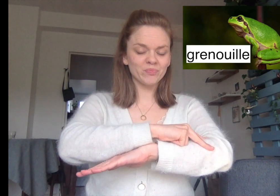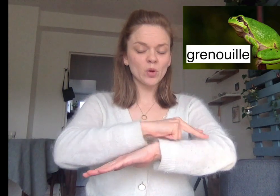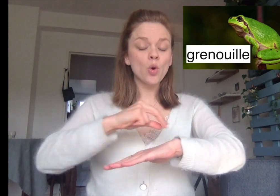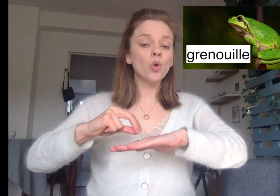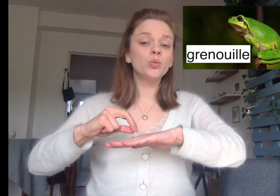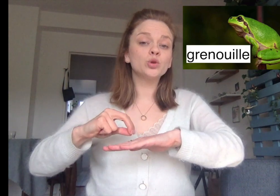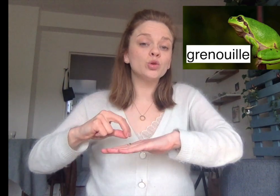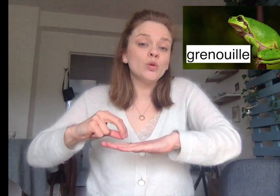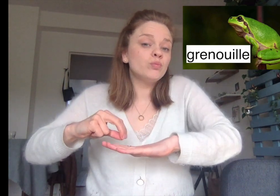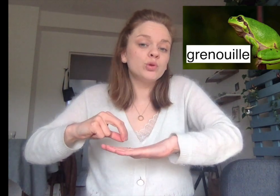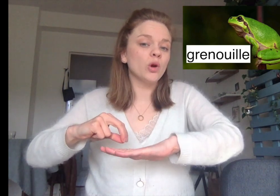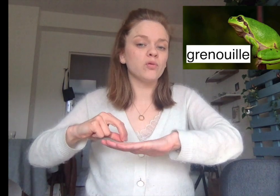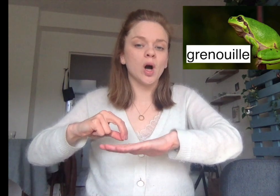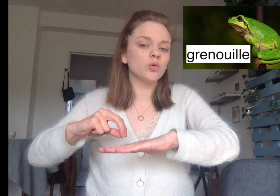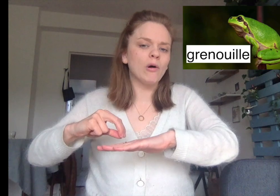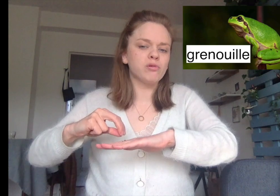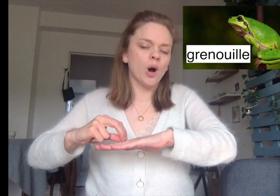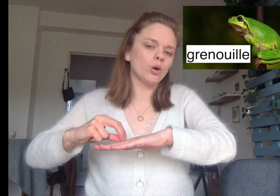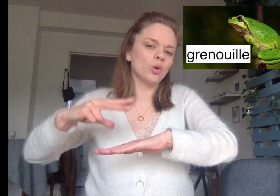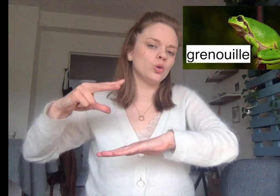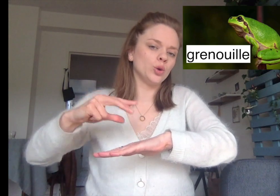On peut sauter plusieurs fois, trois fois. Grenouille.